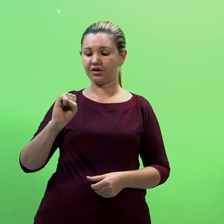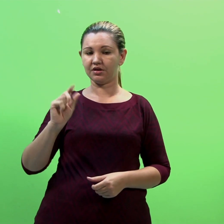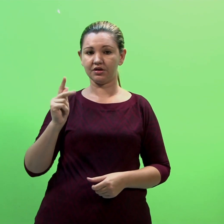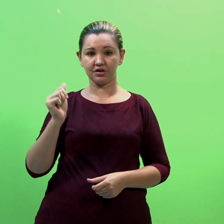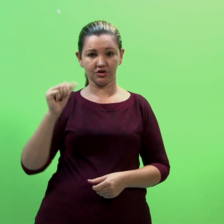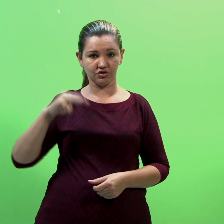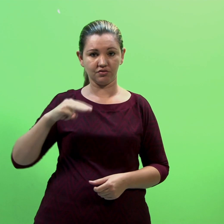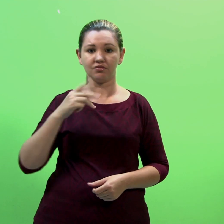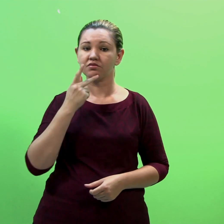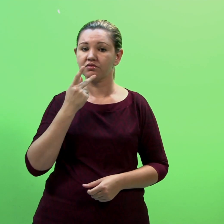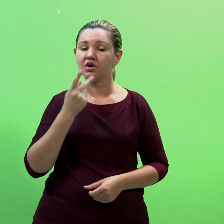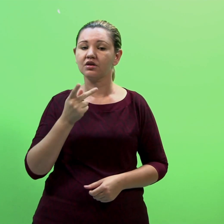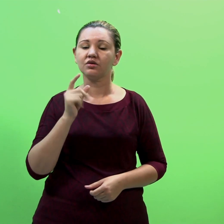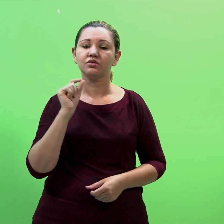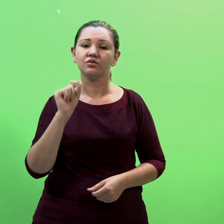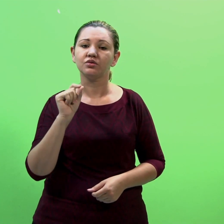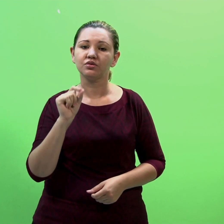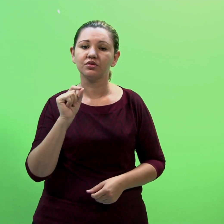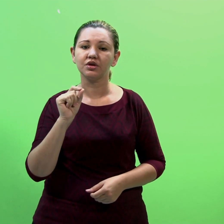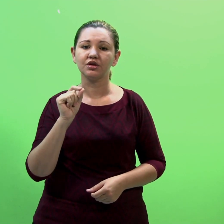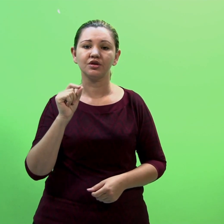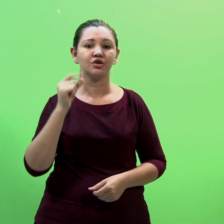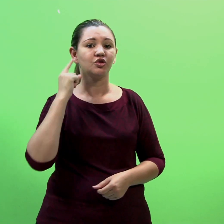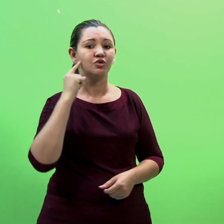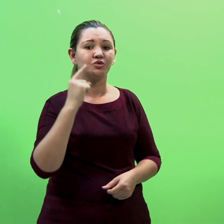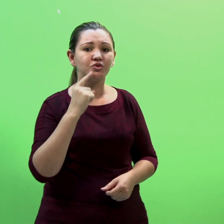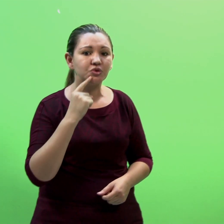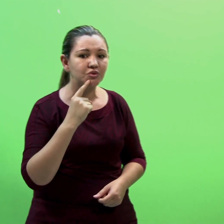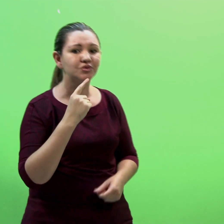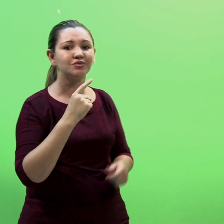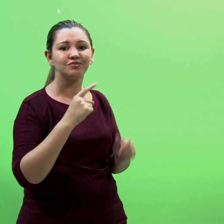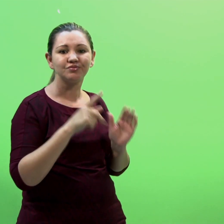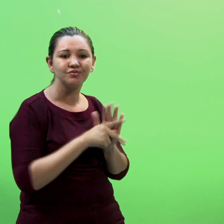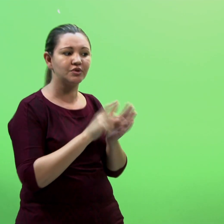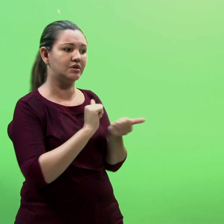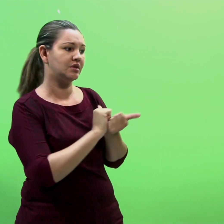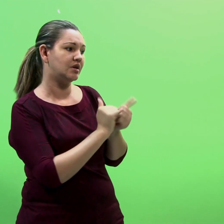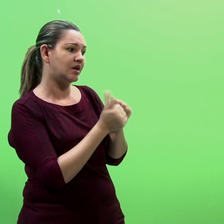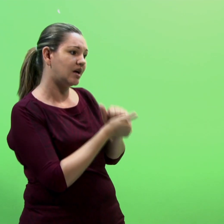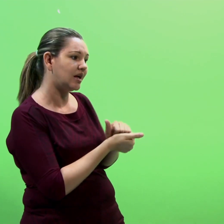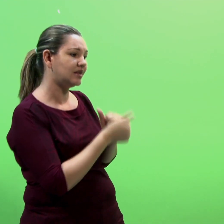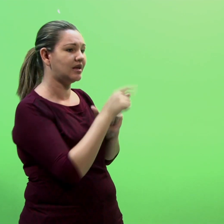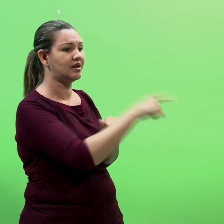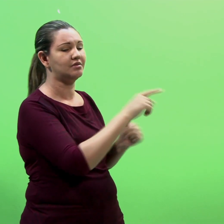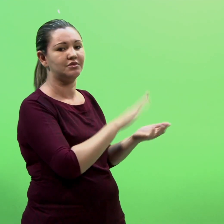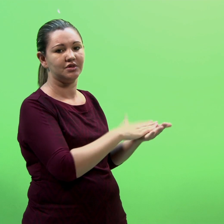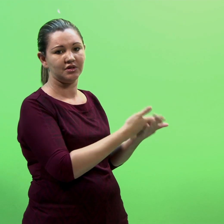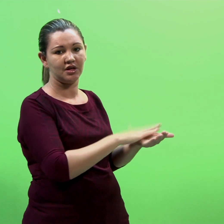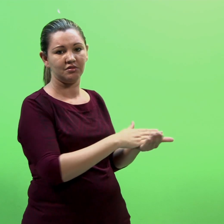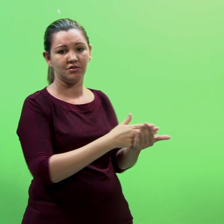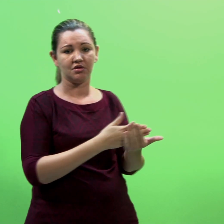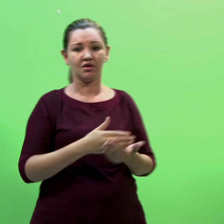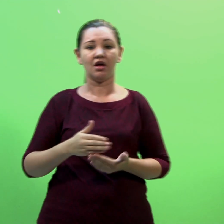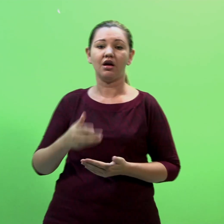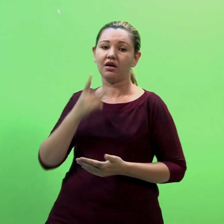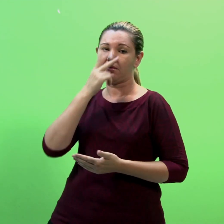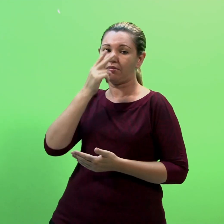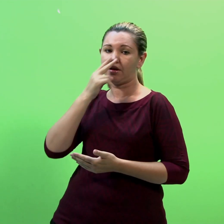isso tem feito com que os surdos se adaptem ao intérprete Mais do que o intérprete à cultura surda Nesse sentido, pode-se